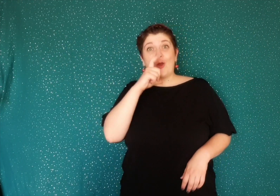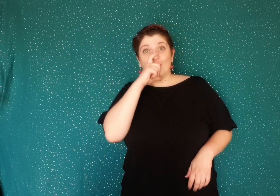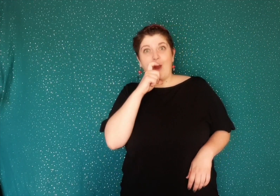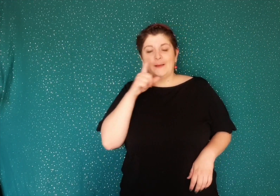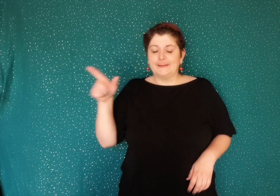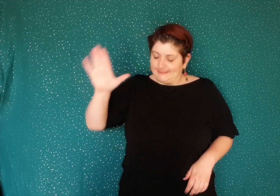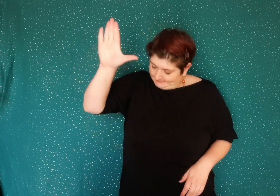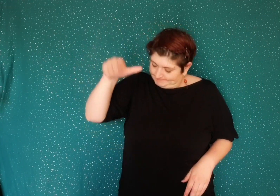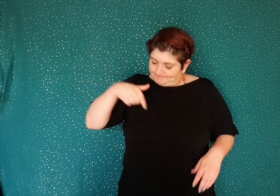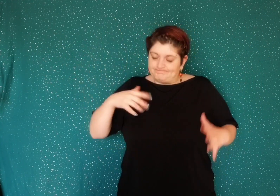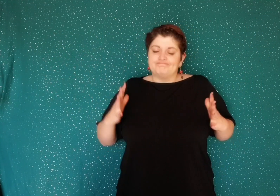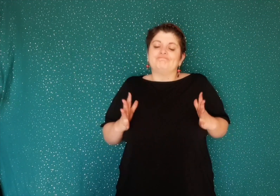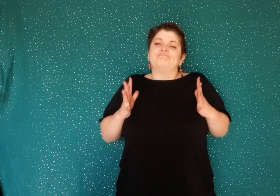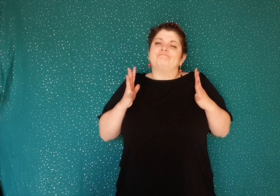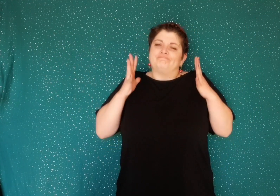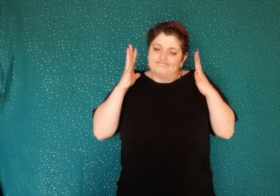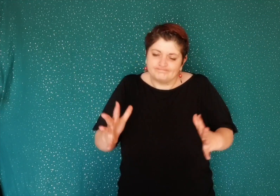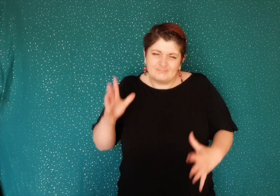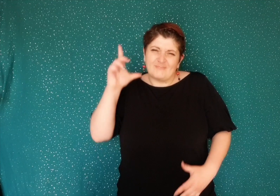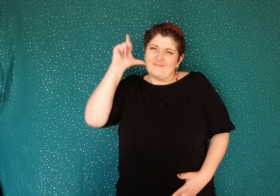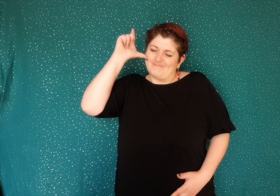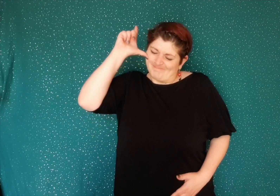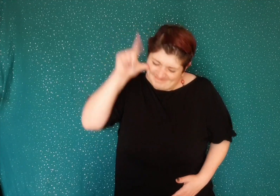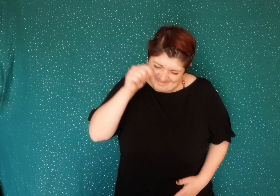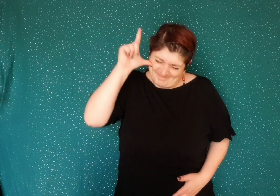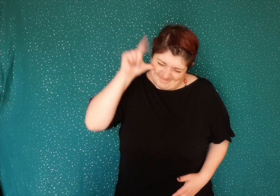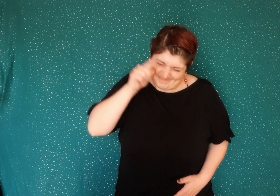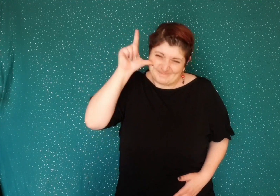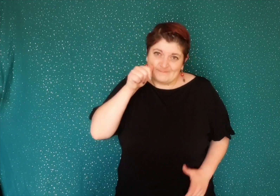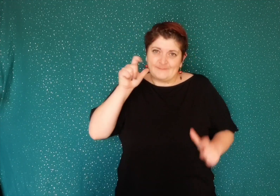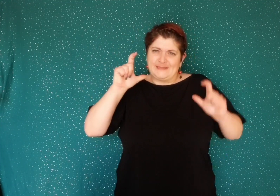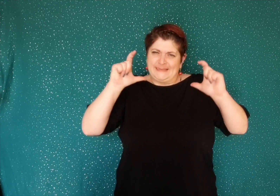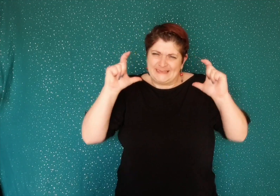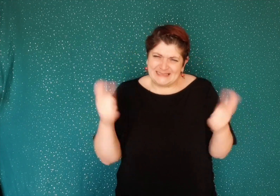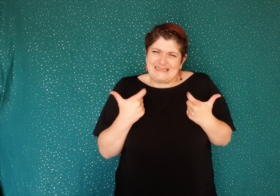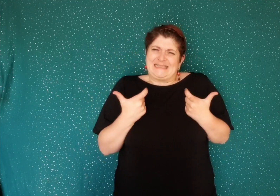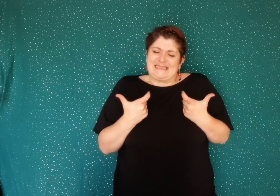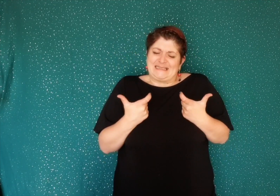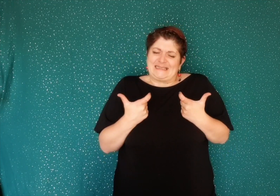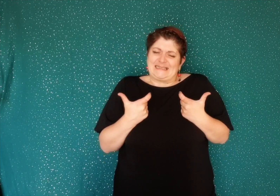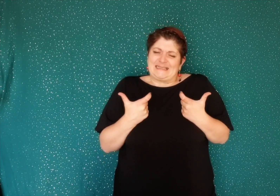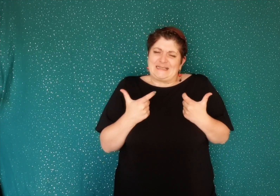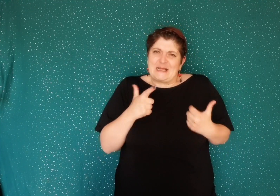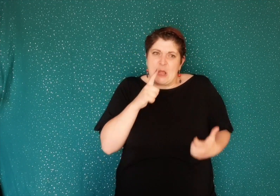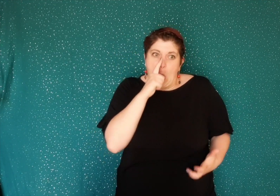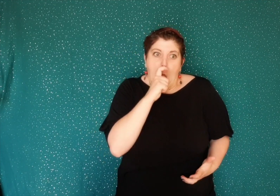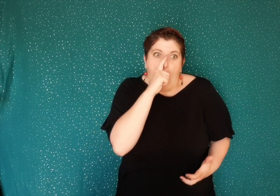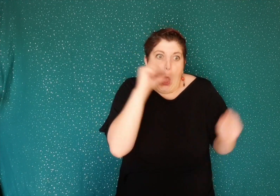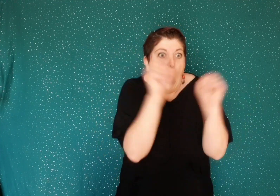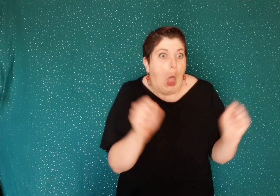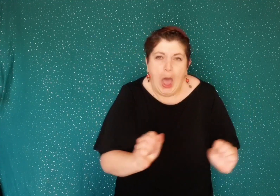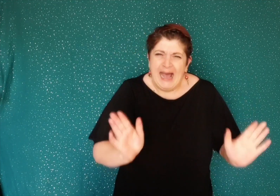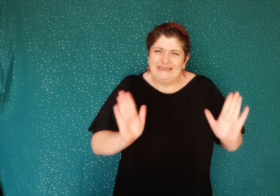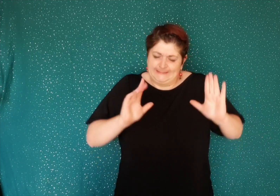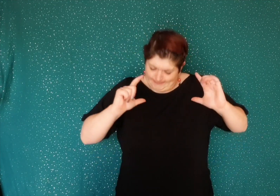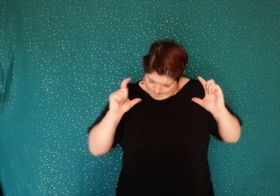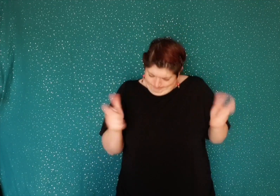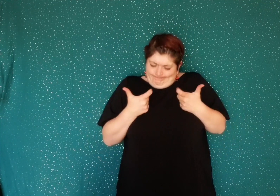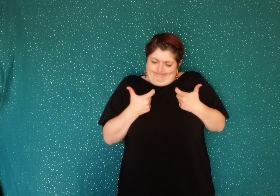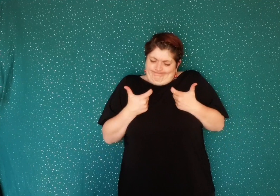quant à Benoît il s'engage à faire de gros efforts mais parviendra-t-il à